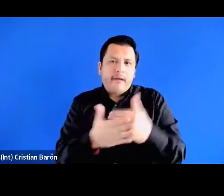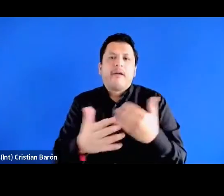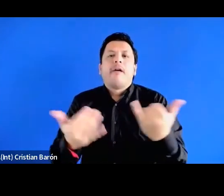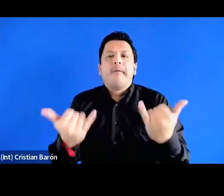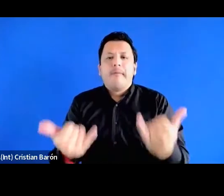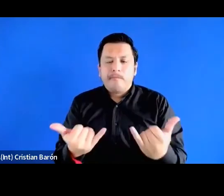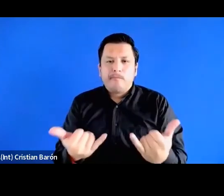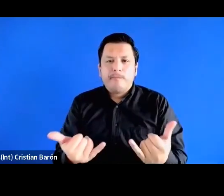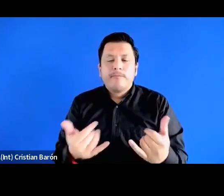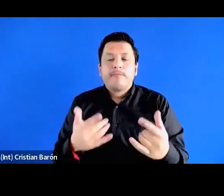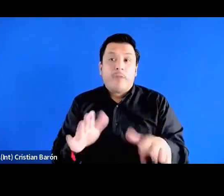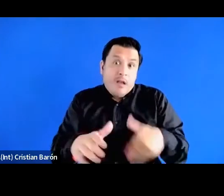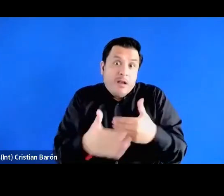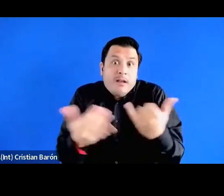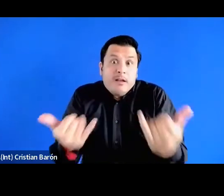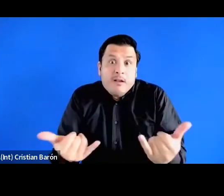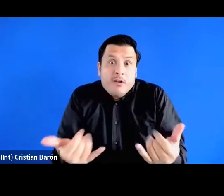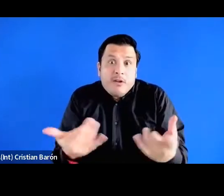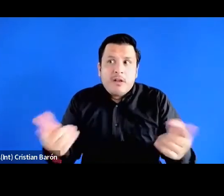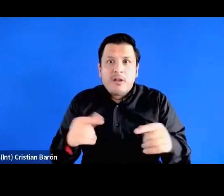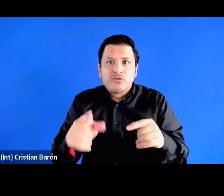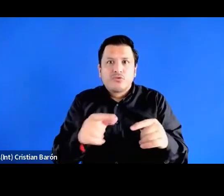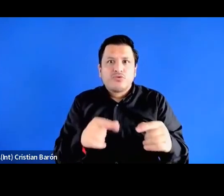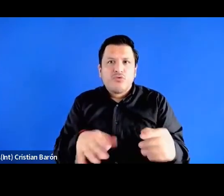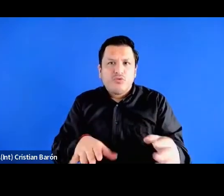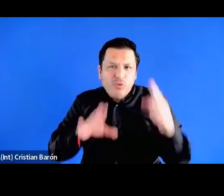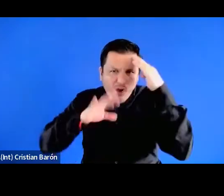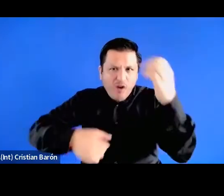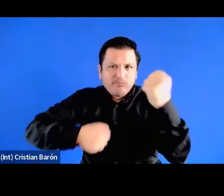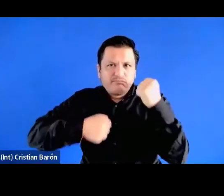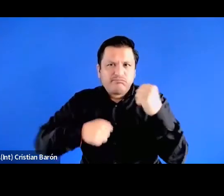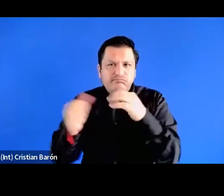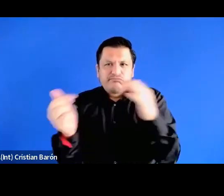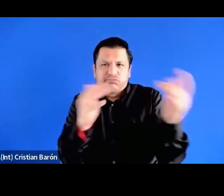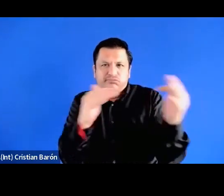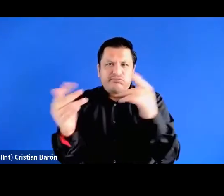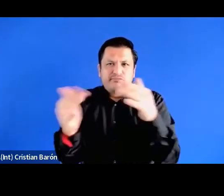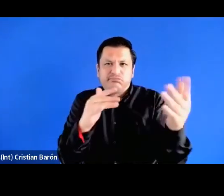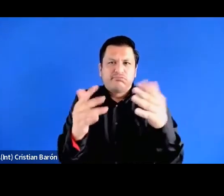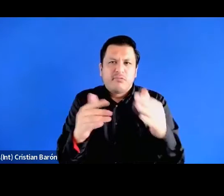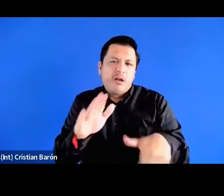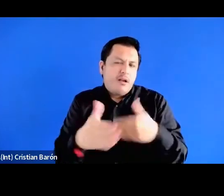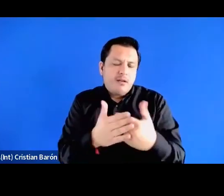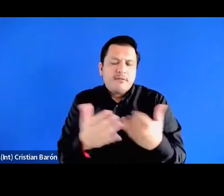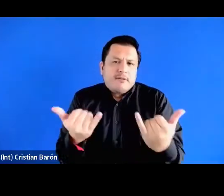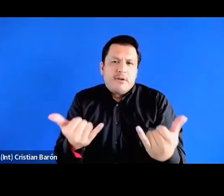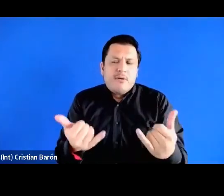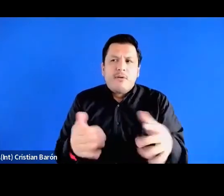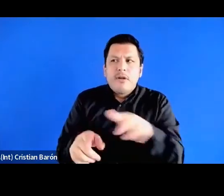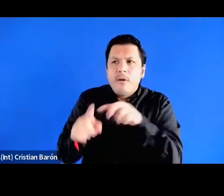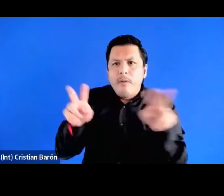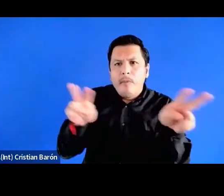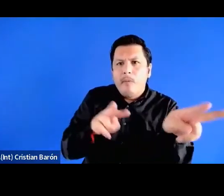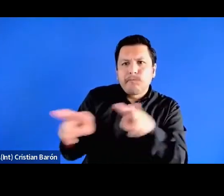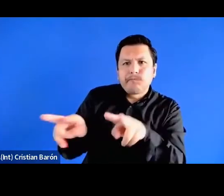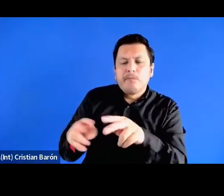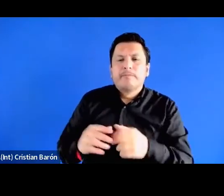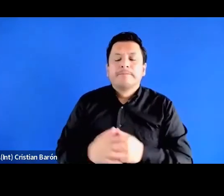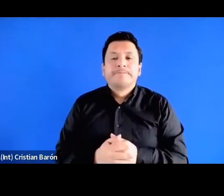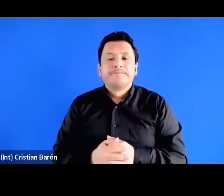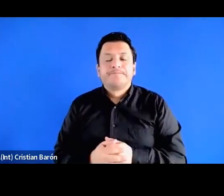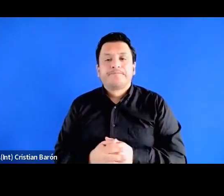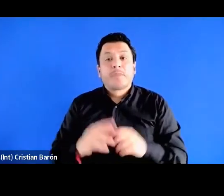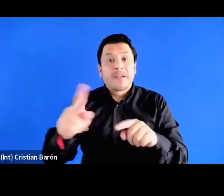al día de hoy desde conflicto armado hasta este momento donde estamos hoy ¿no? dos